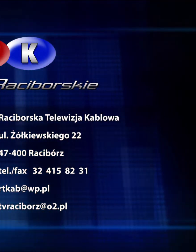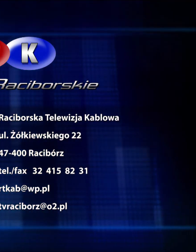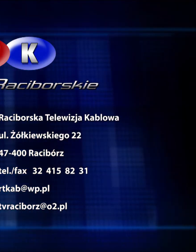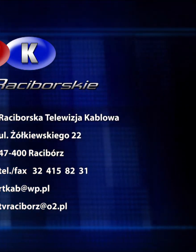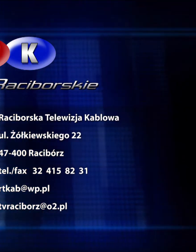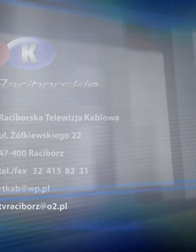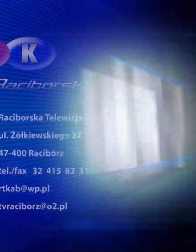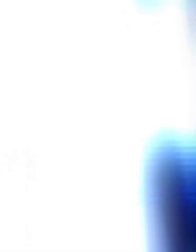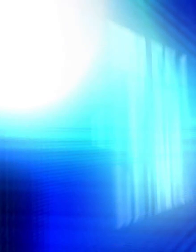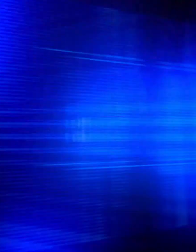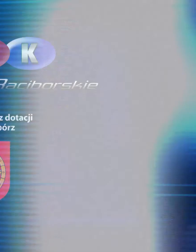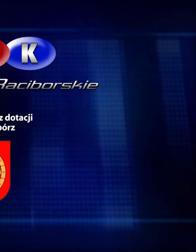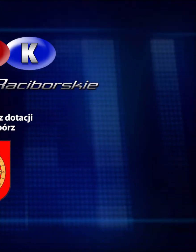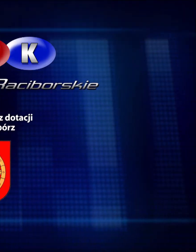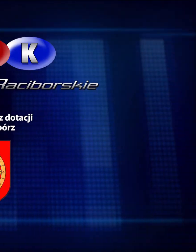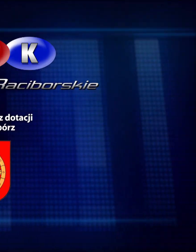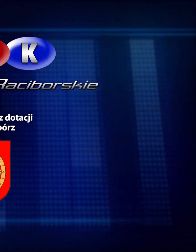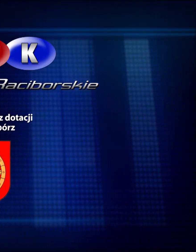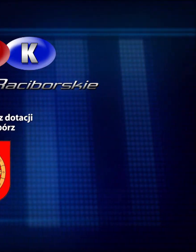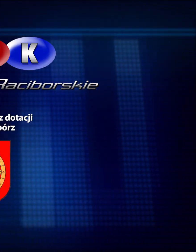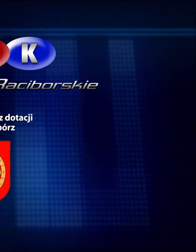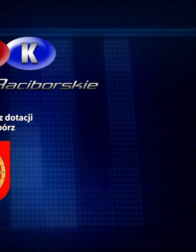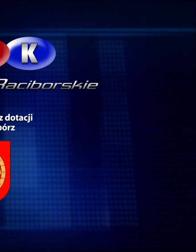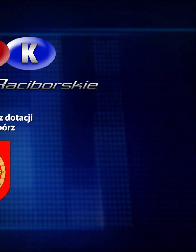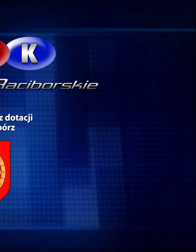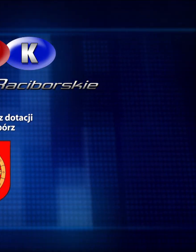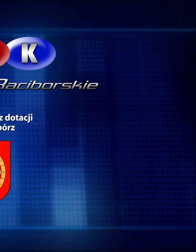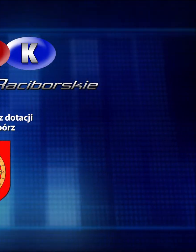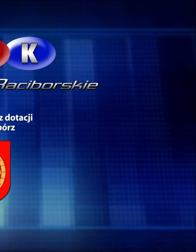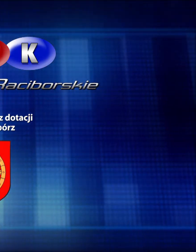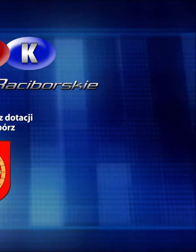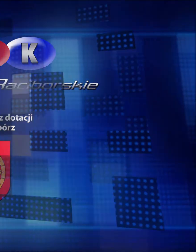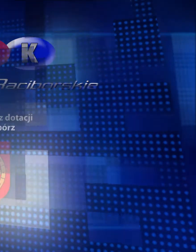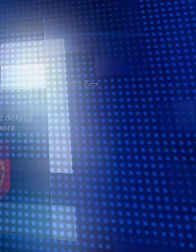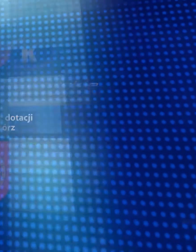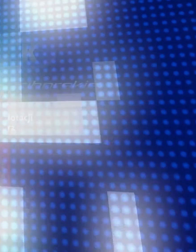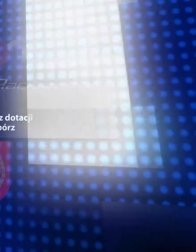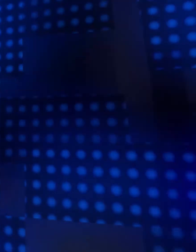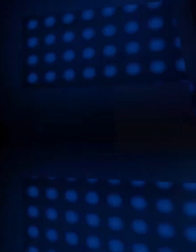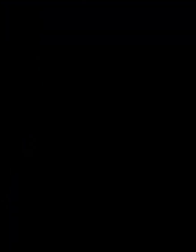Dziękuje za uwagę i do zobaczenia.